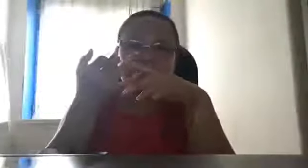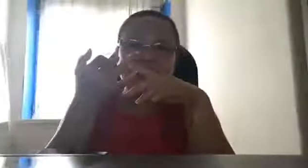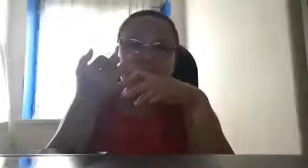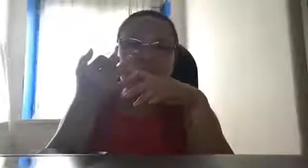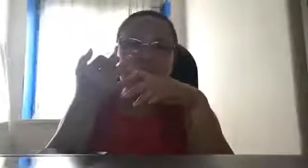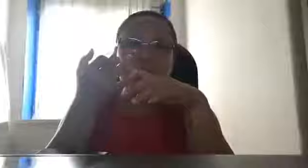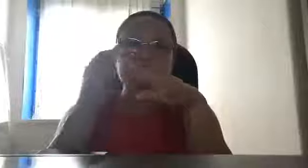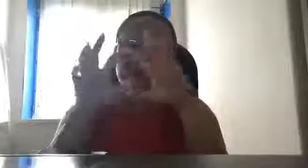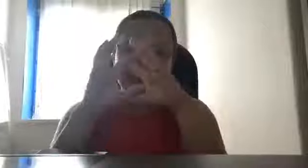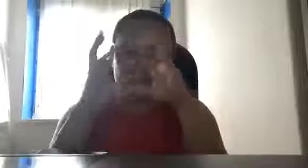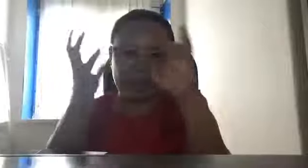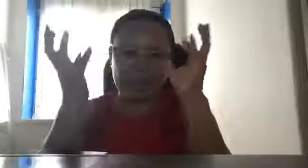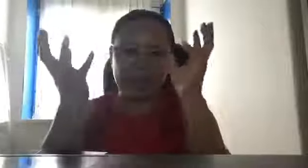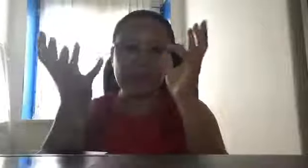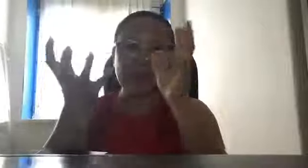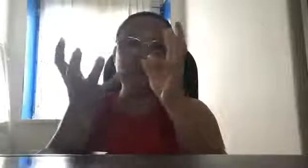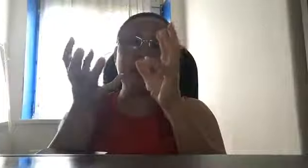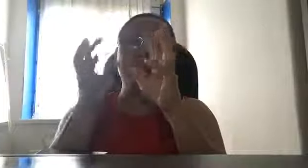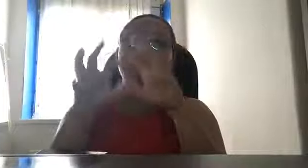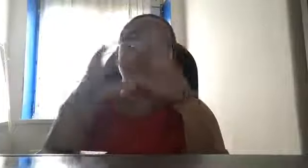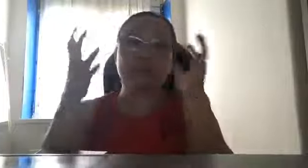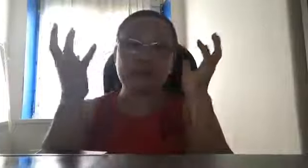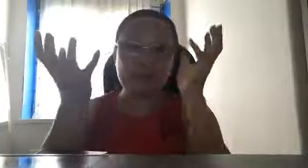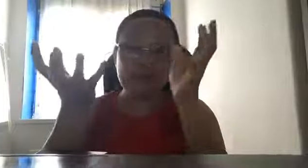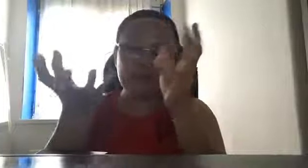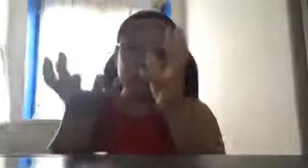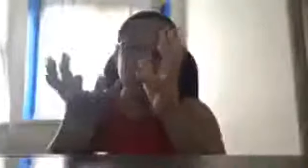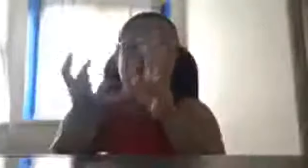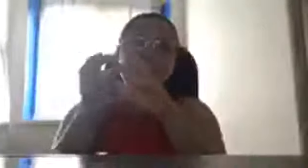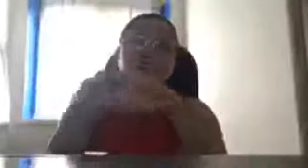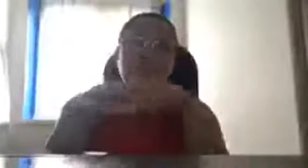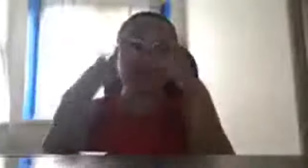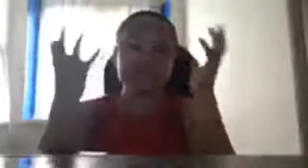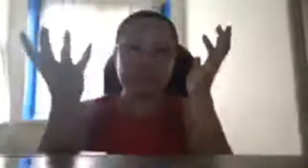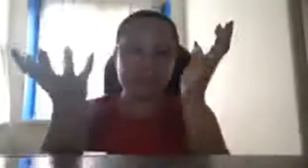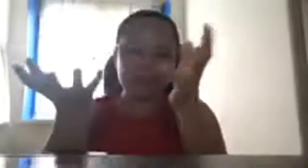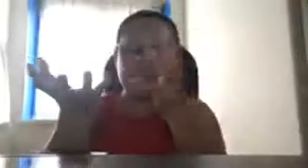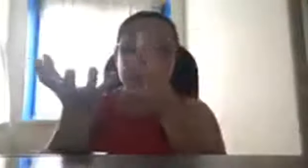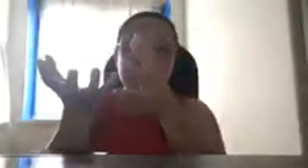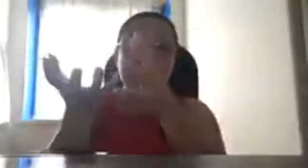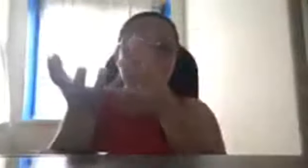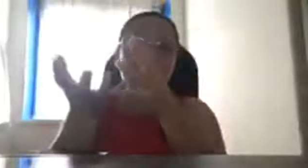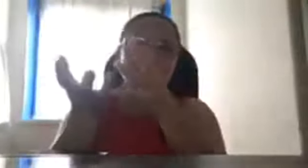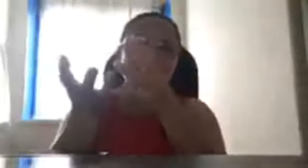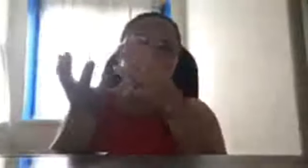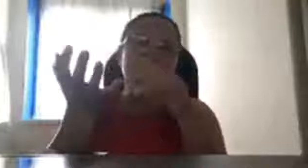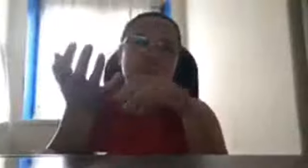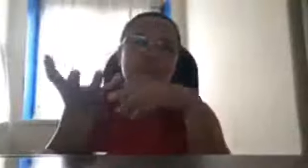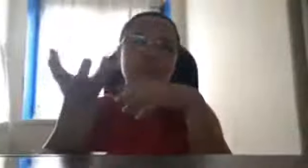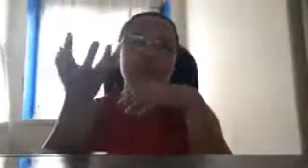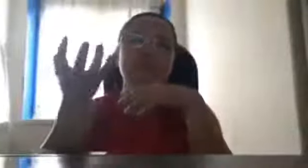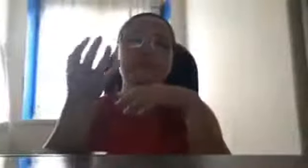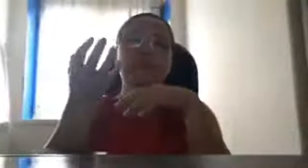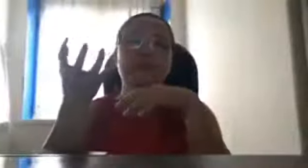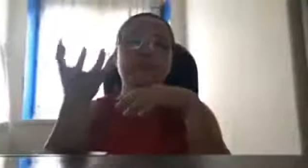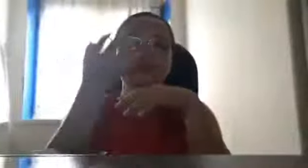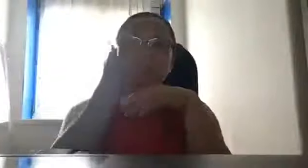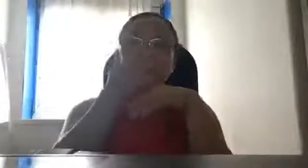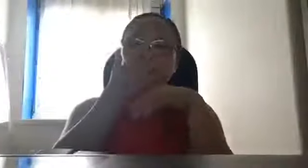grabe, para sirain ng Pilipinas, nasa government siya, para sirain ng government ng Pilipinas, sumingi siya ng mga pundo, kung